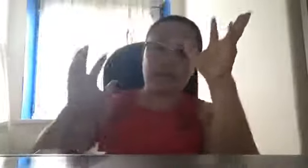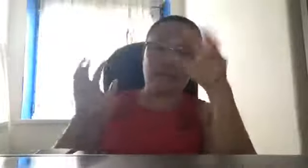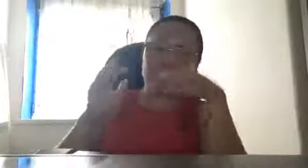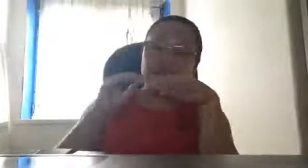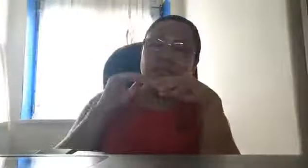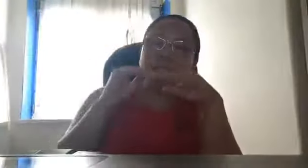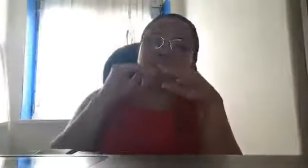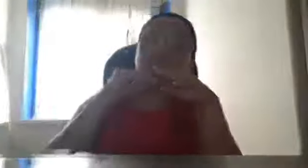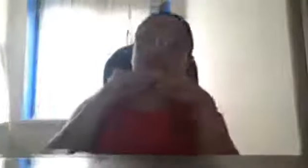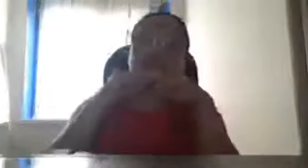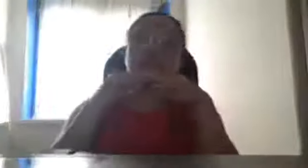hawak nila,